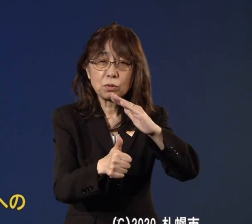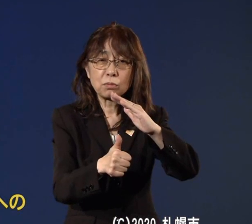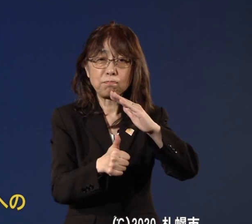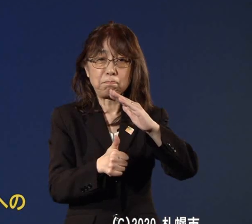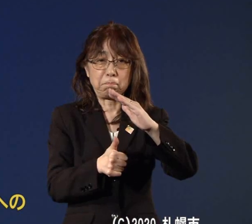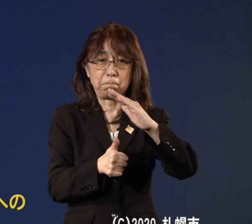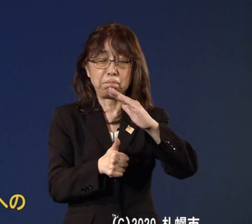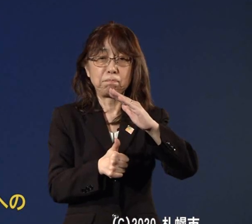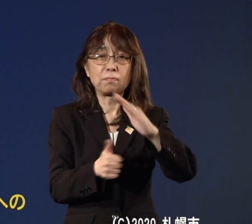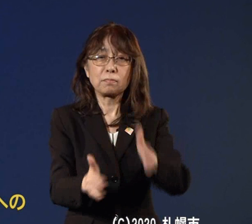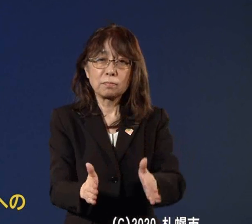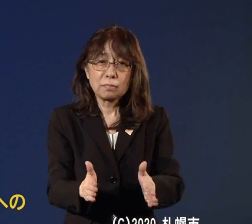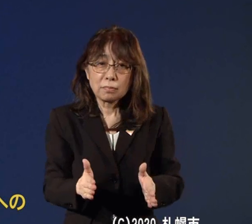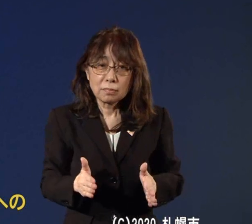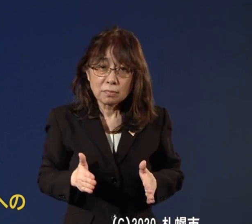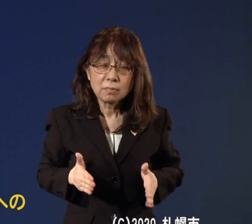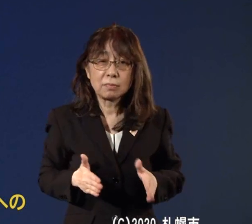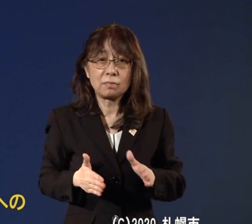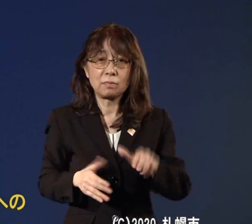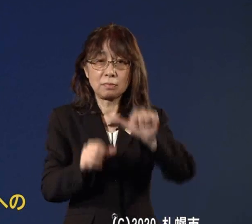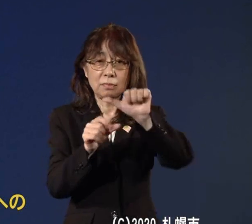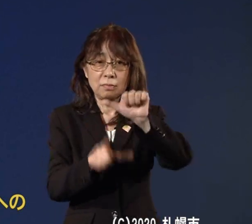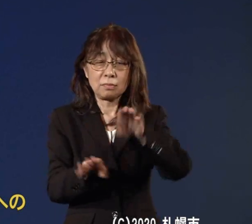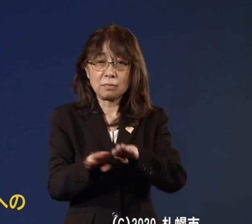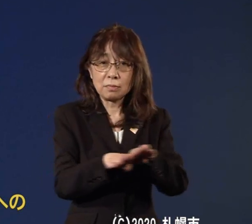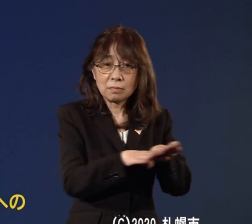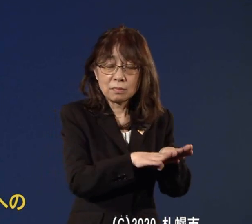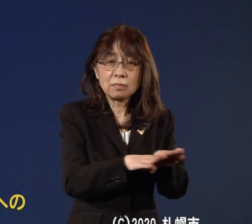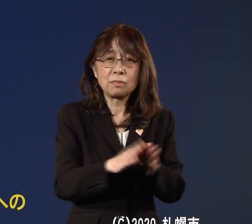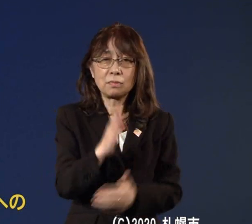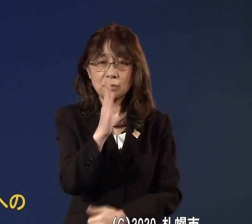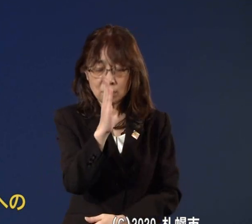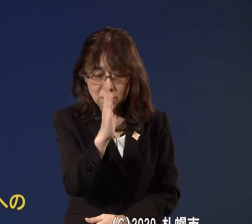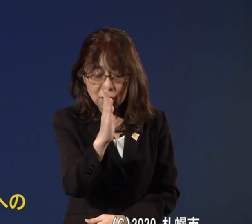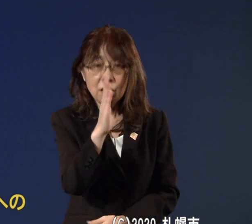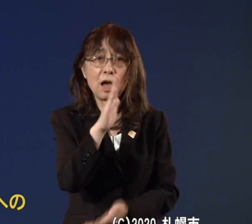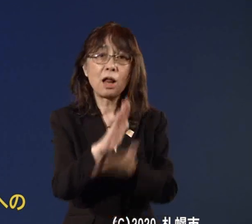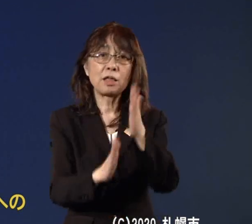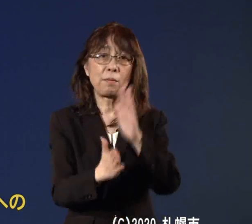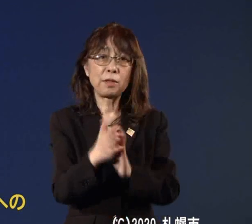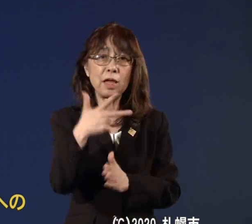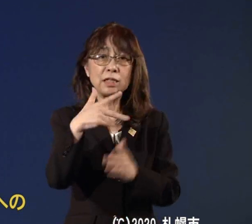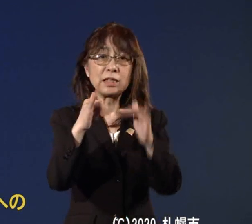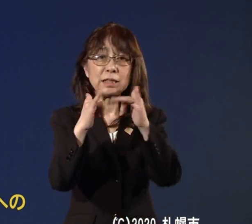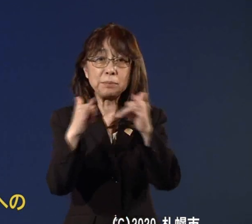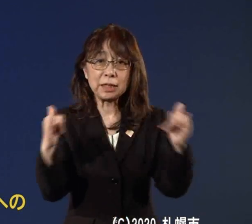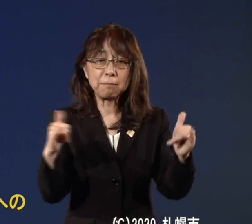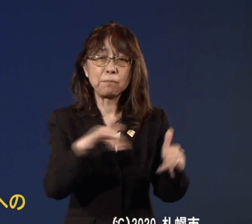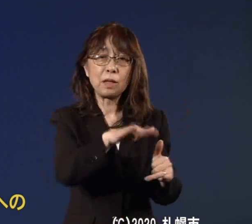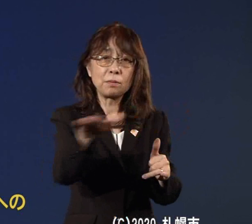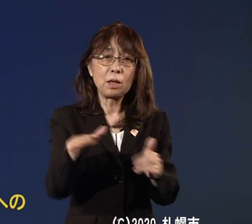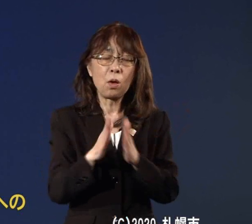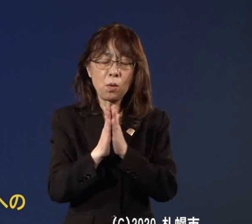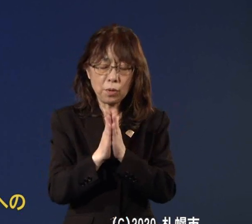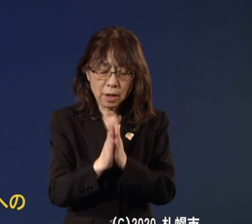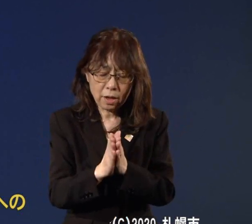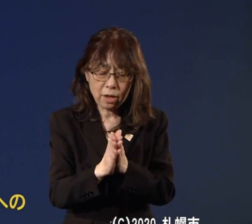えていただきたいとこのことを改めて市民の皆様にお願いをしておきたいというふうに思います